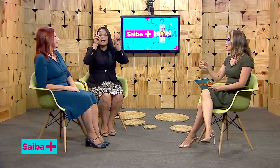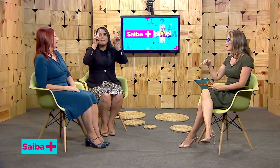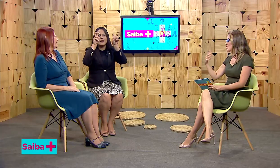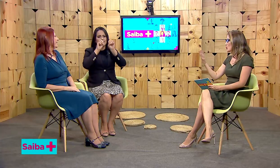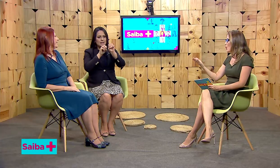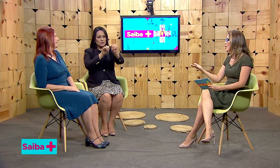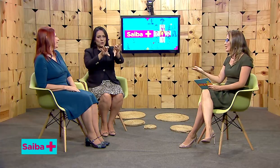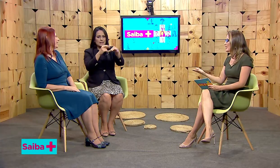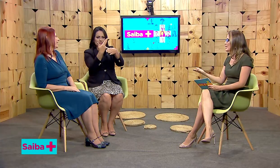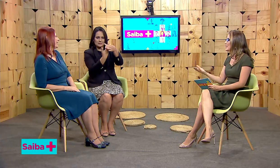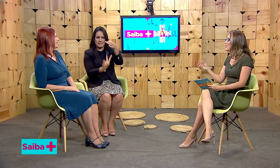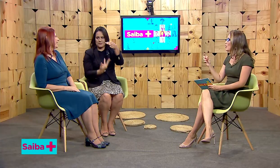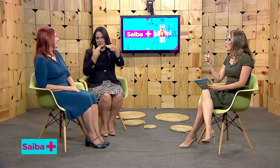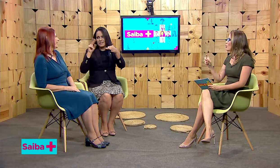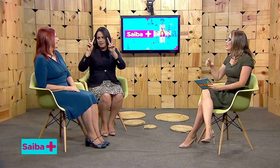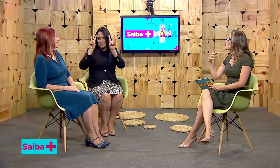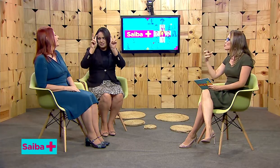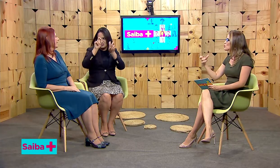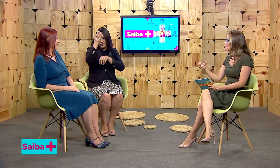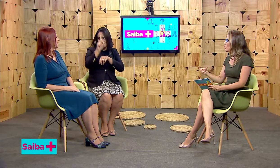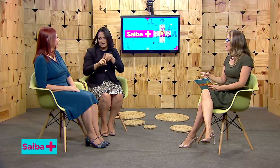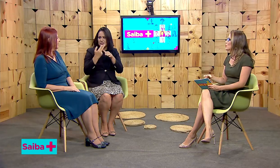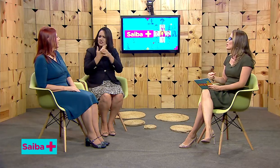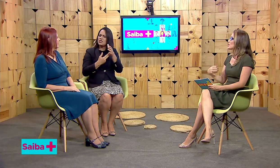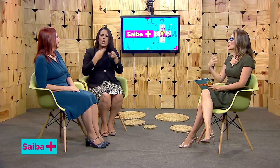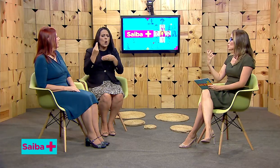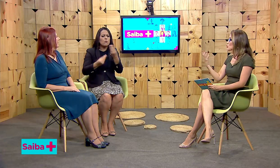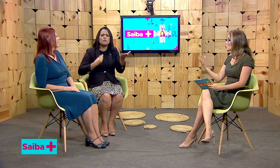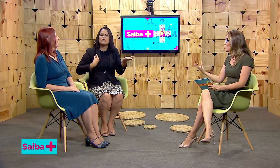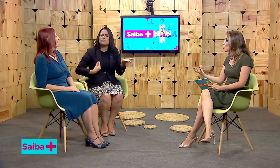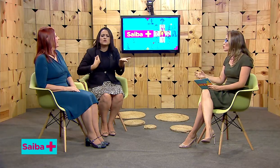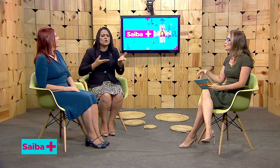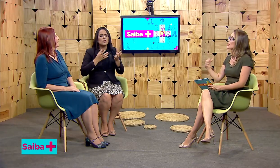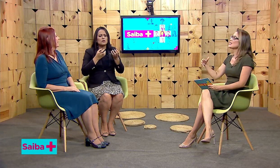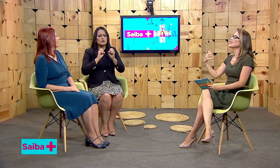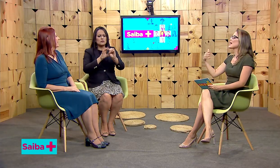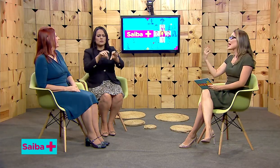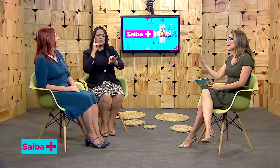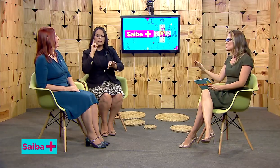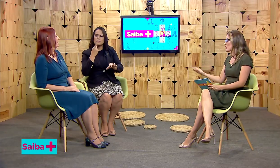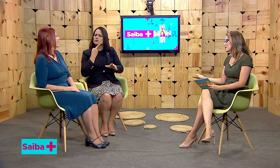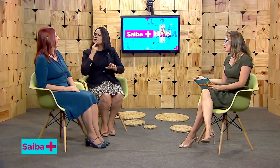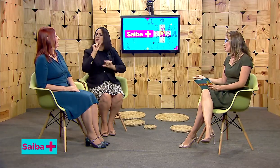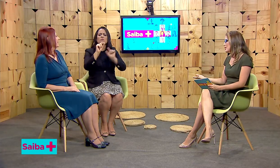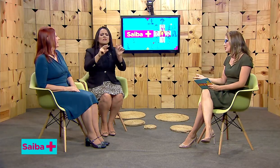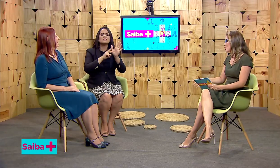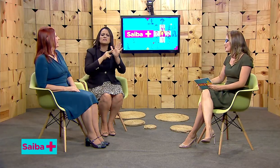você citou aqui, né? Como é que funciona a educação dos surdos? O que é a educação bilingüe?